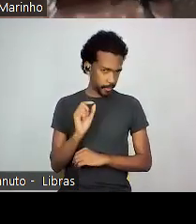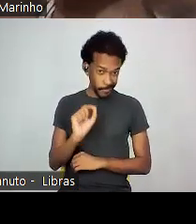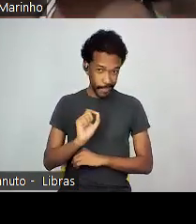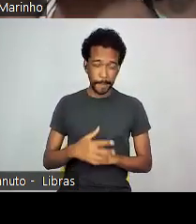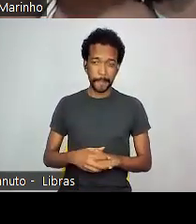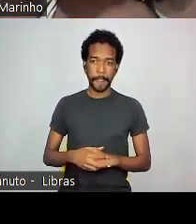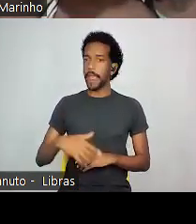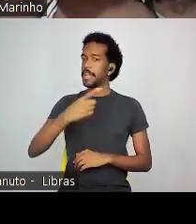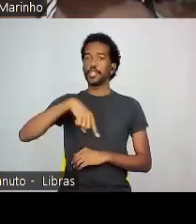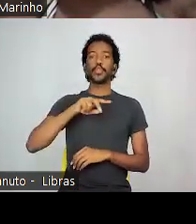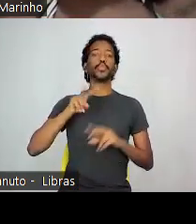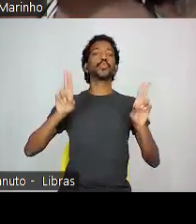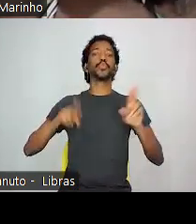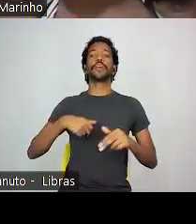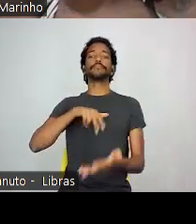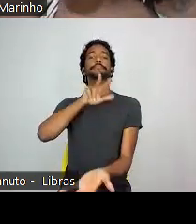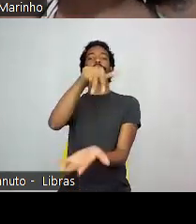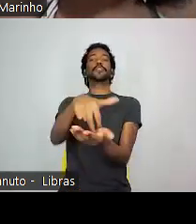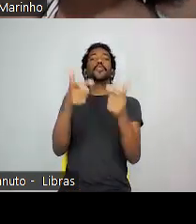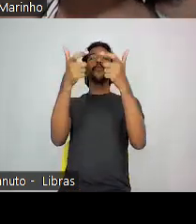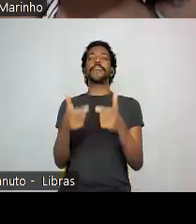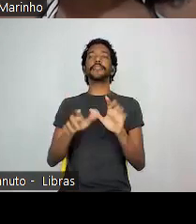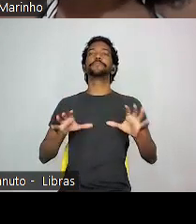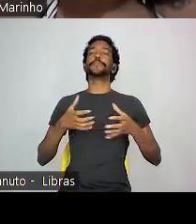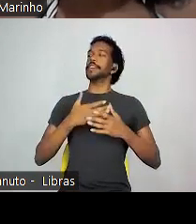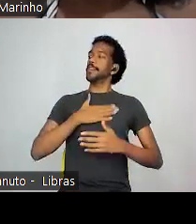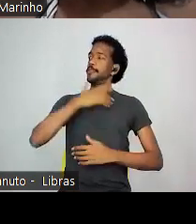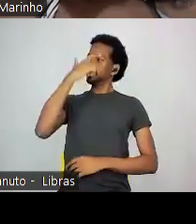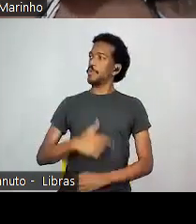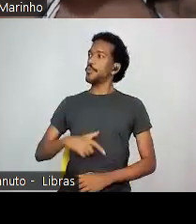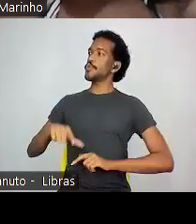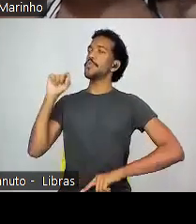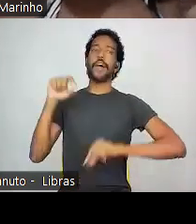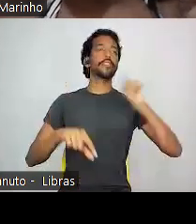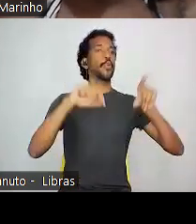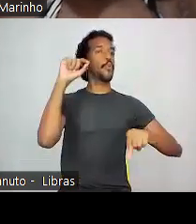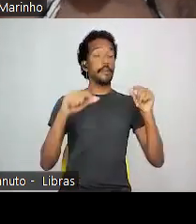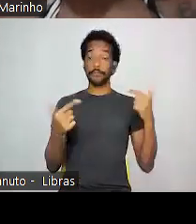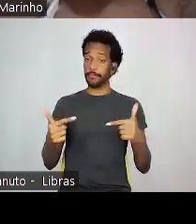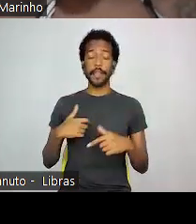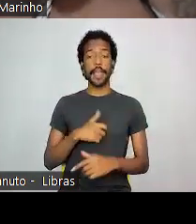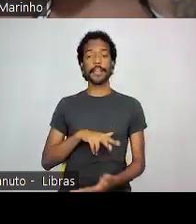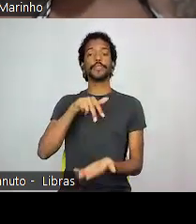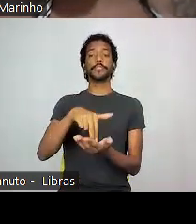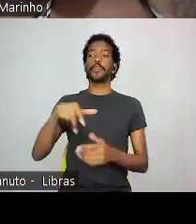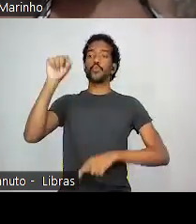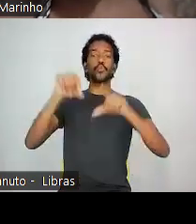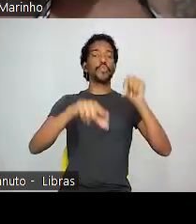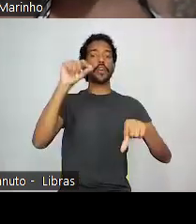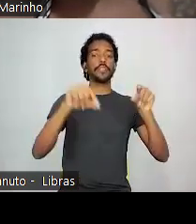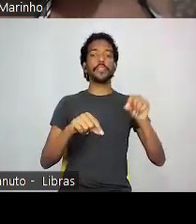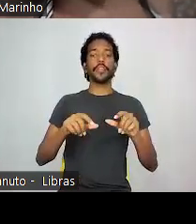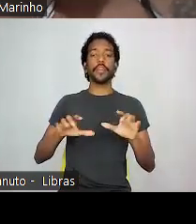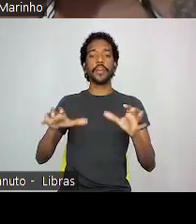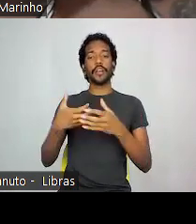ocupou esse lugar de curador, nós pessoas pretas, nunca ocupamos esse lugar de curador. Quando a gente ocupa, inventaram um conceito de qual curadoria?